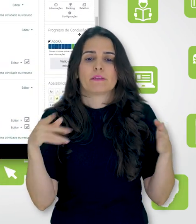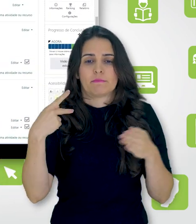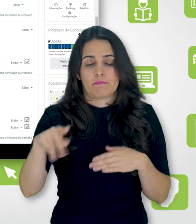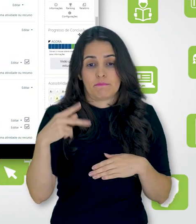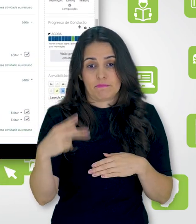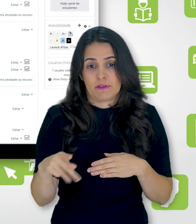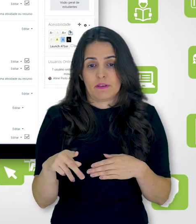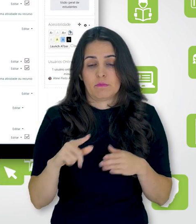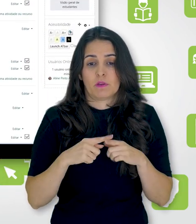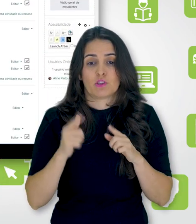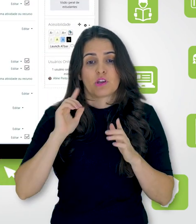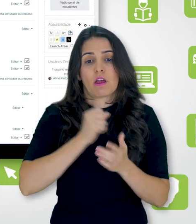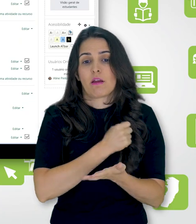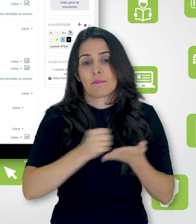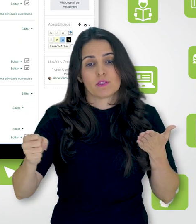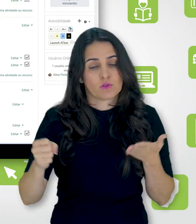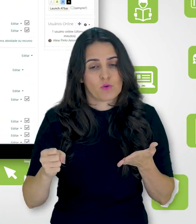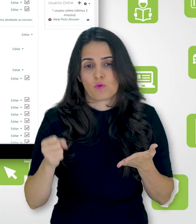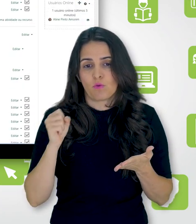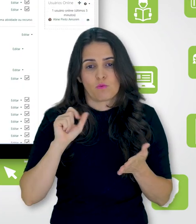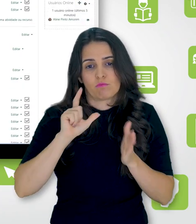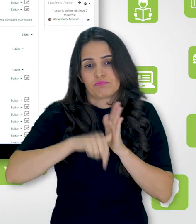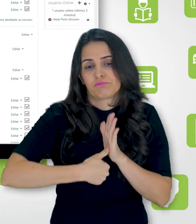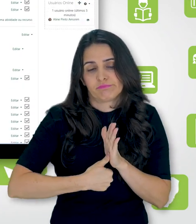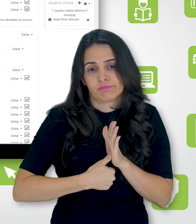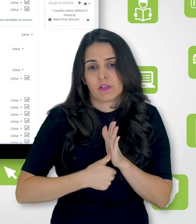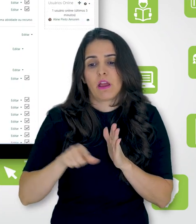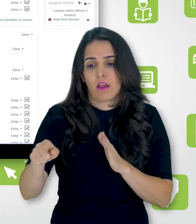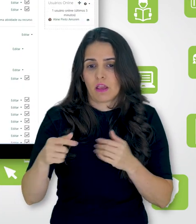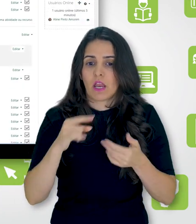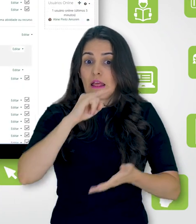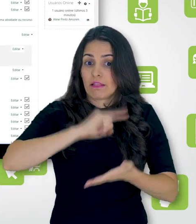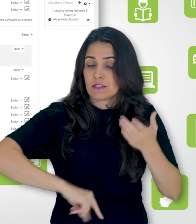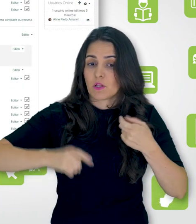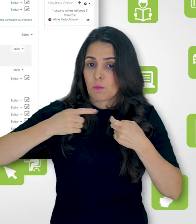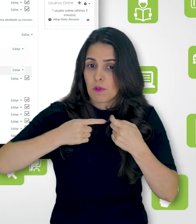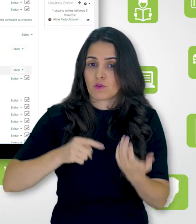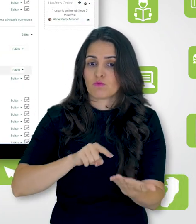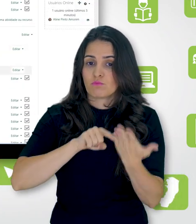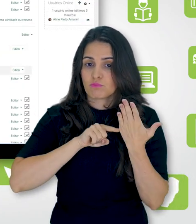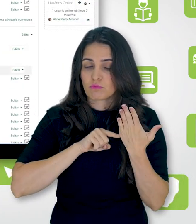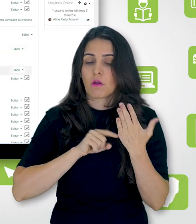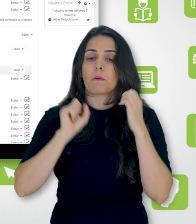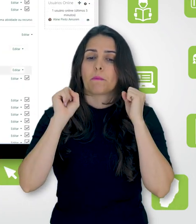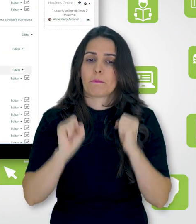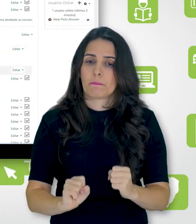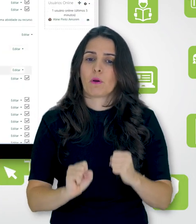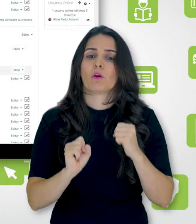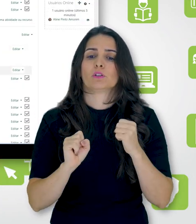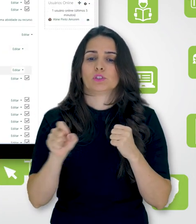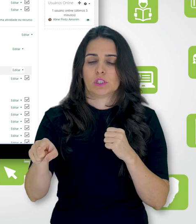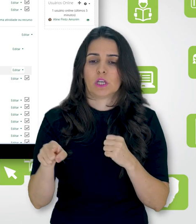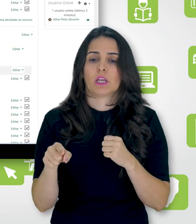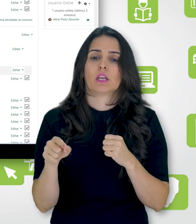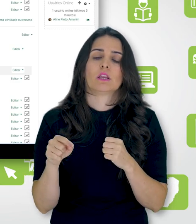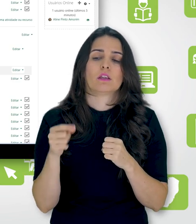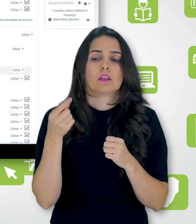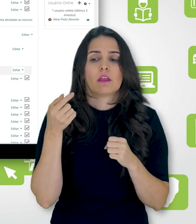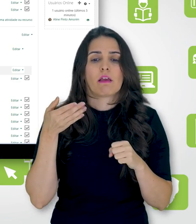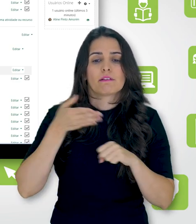atividade que já está fora do prazo. Eu posso, por exemplo, restringir o acesso a uma atividade